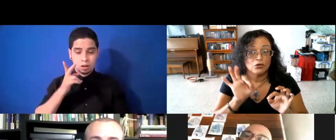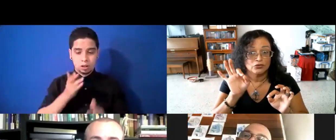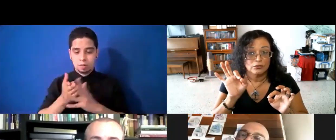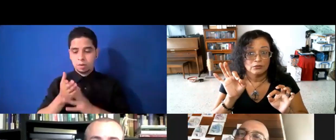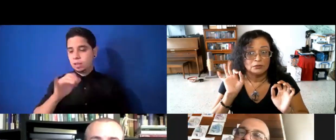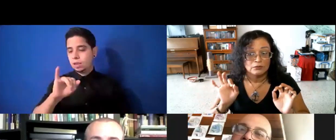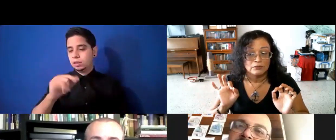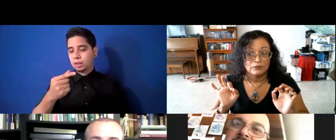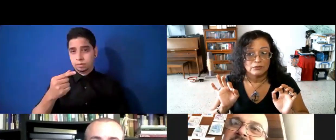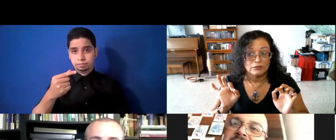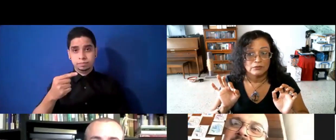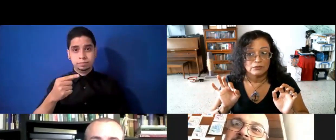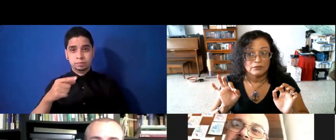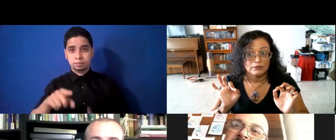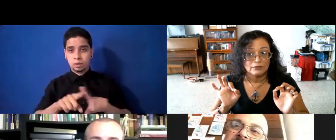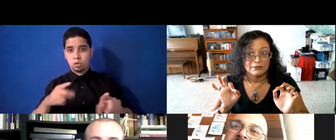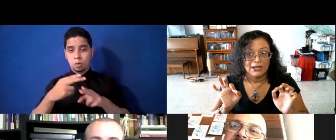es elmundodermunecos.com.